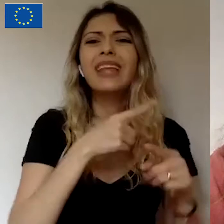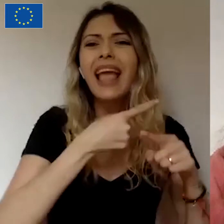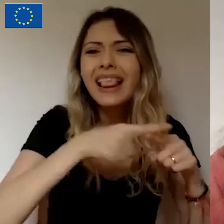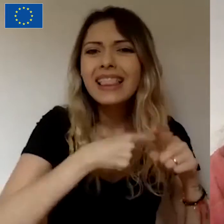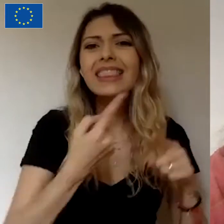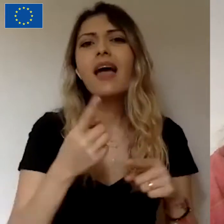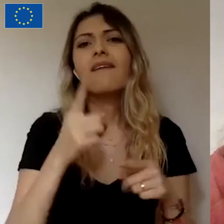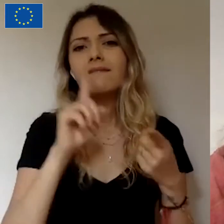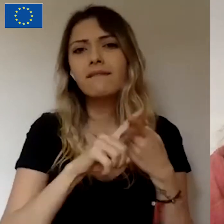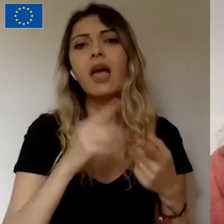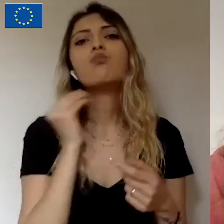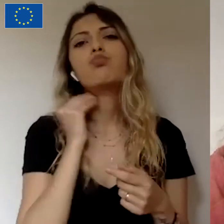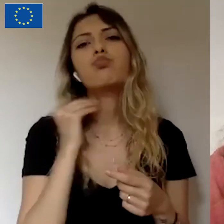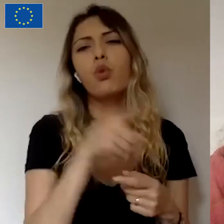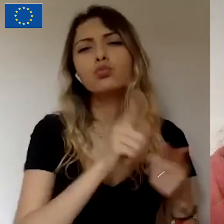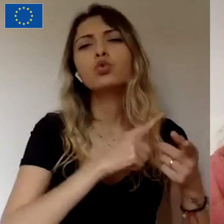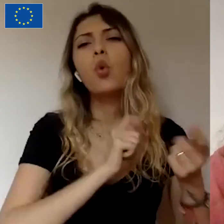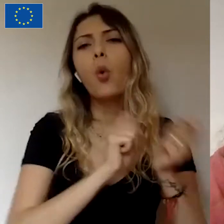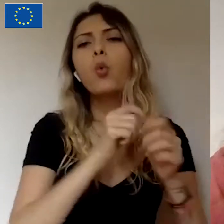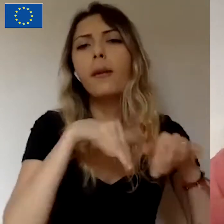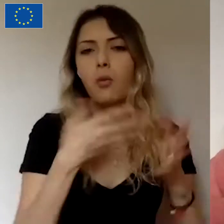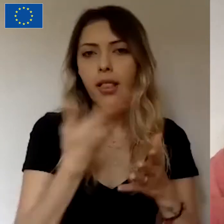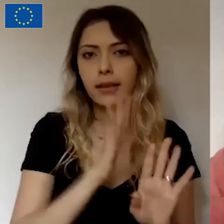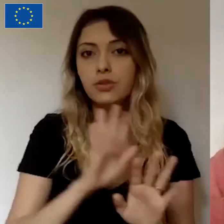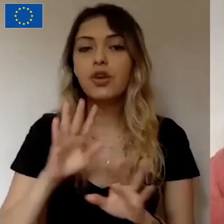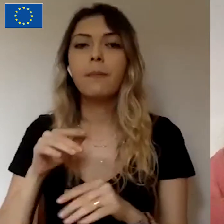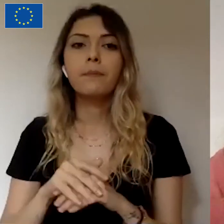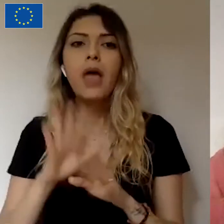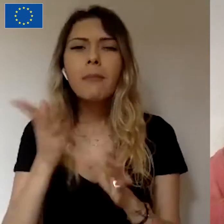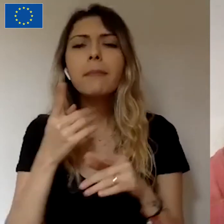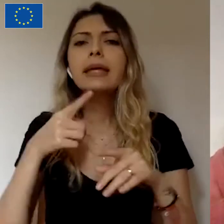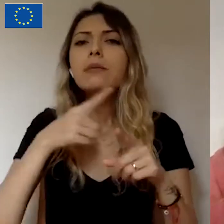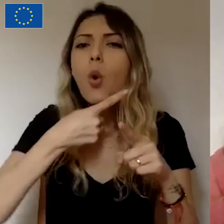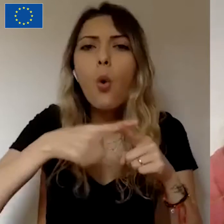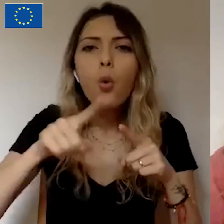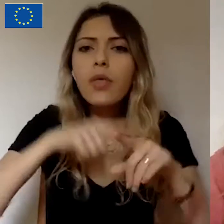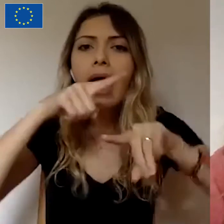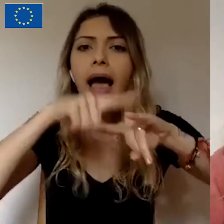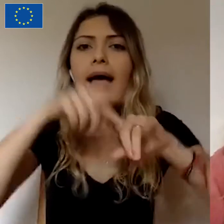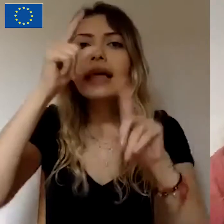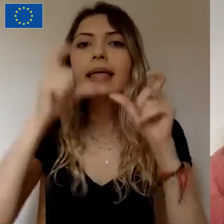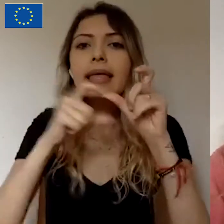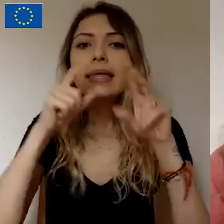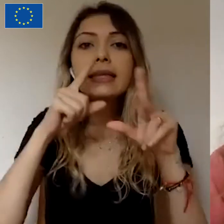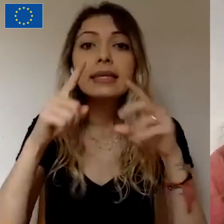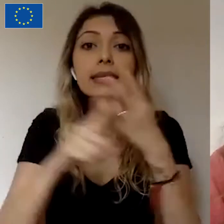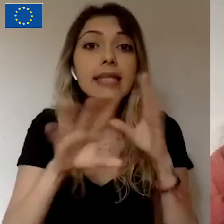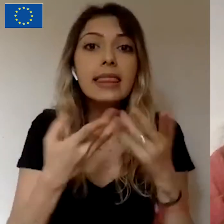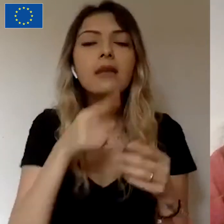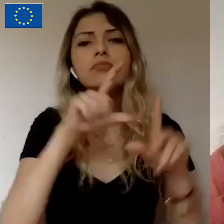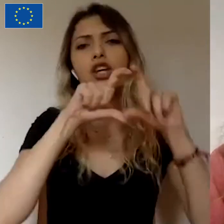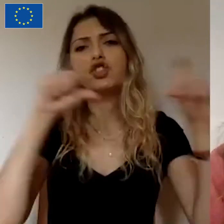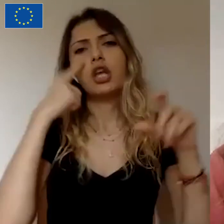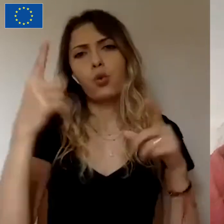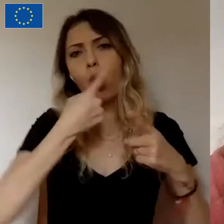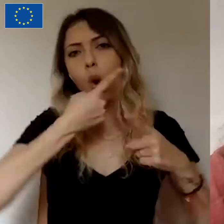Şöyle bir kulak dolgunlu olsun diye anlatabilirim. Hisse bazlı da belli bir şirketinizin hissesi karşı yatırım alıyorsunuz. Borç bazlı